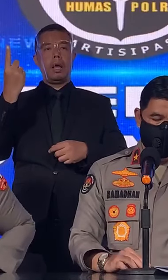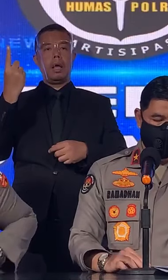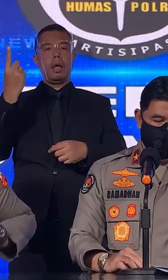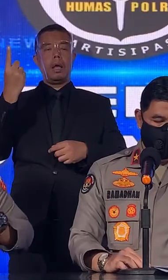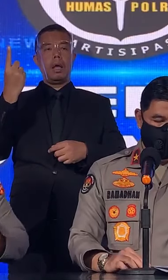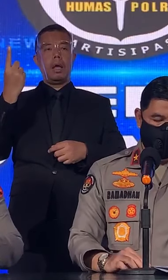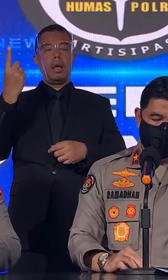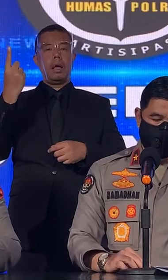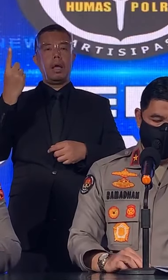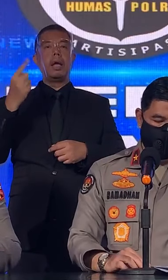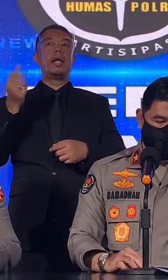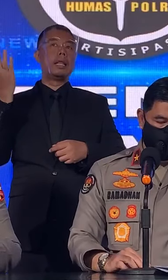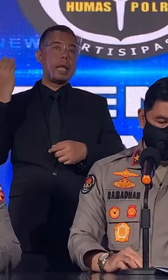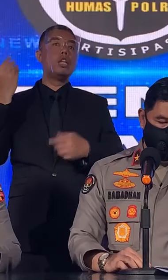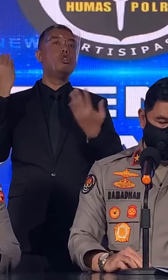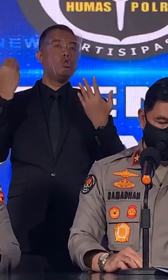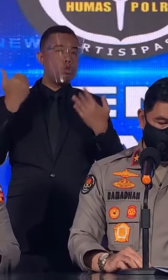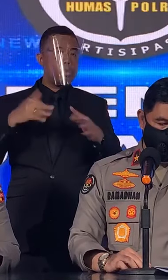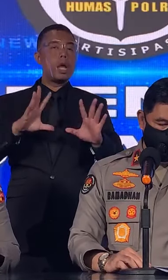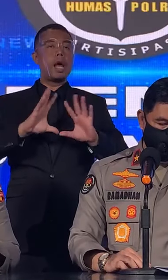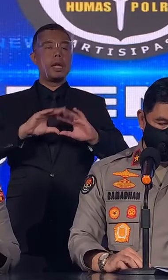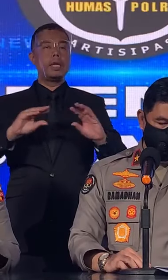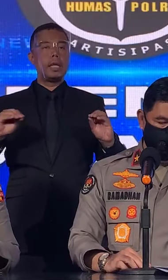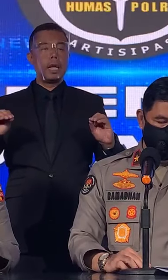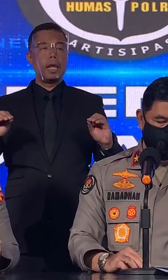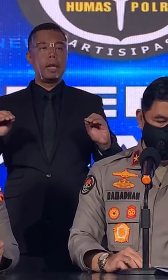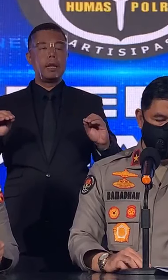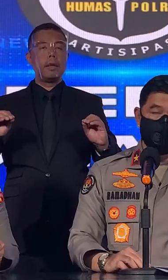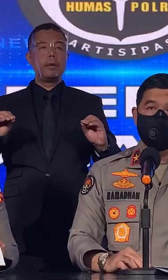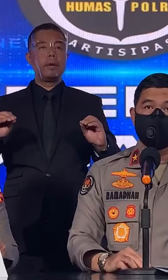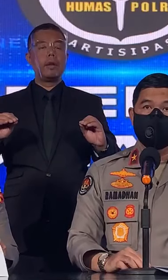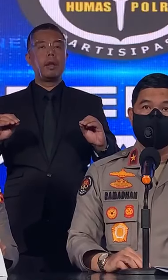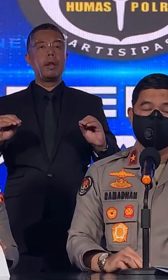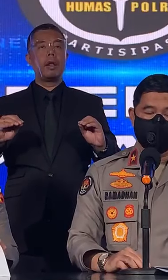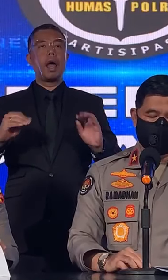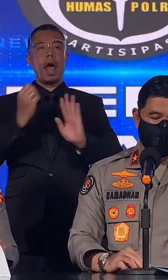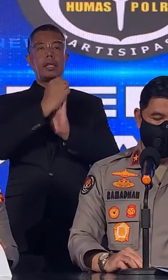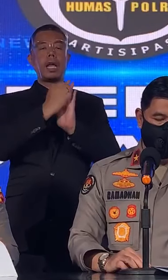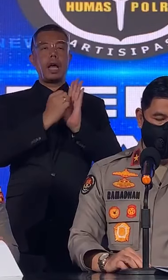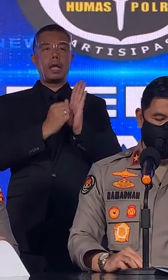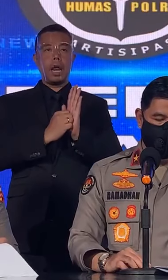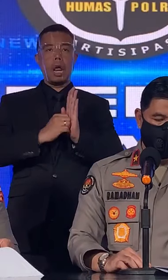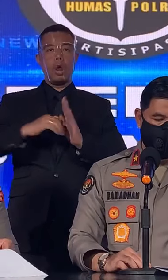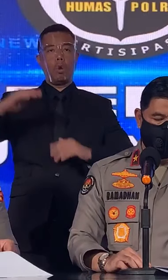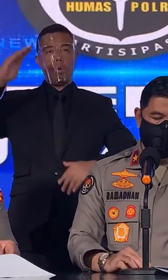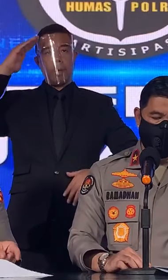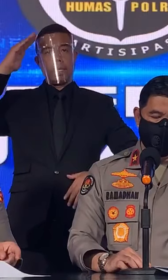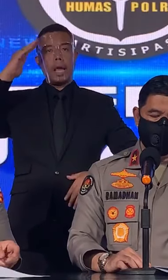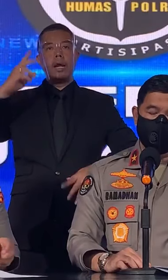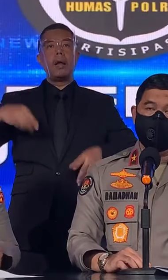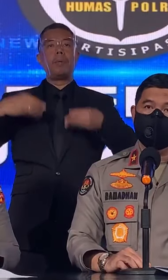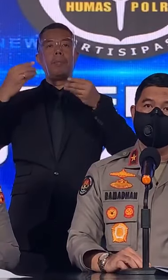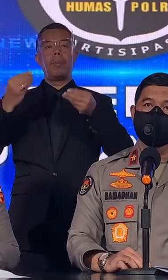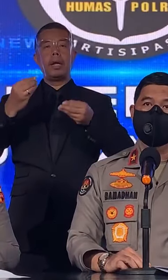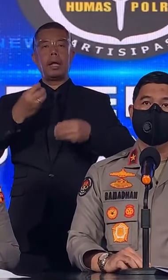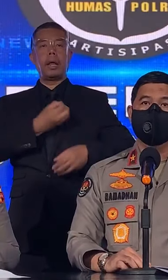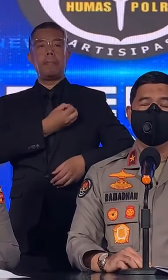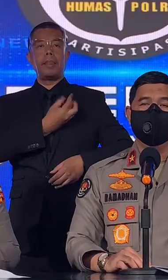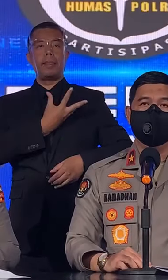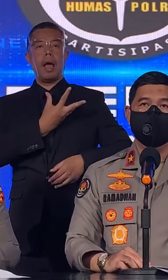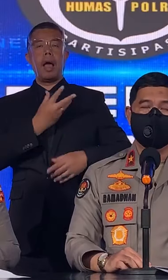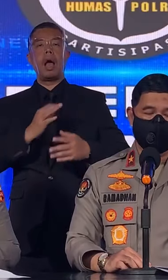di tadi telah dilaksanakan upacara penganugerahan